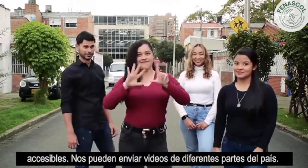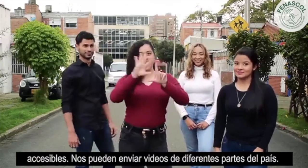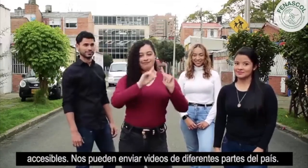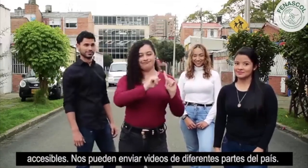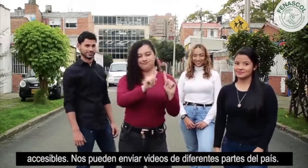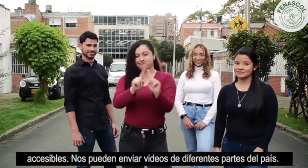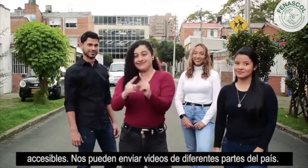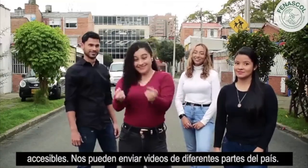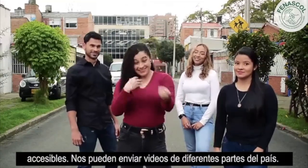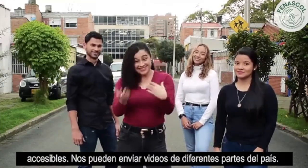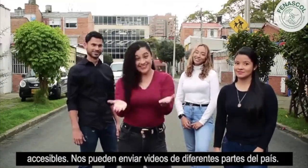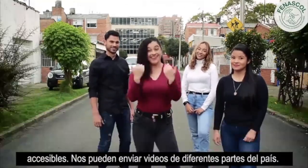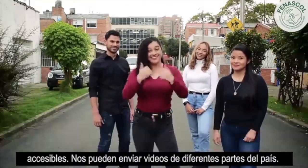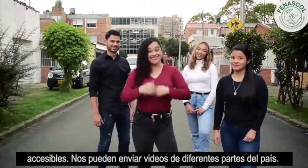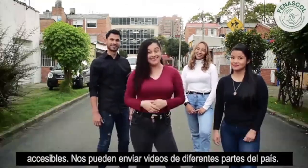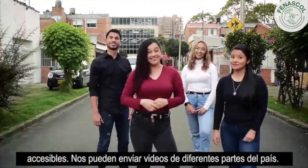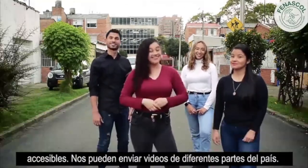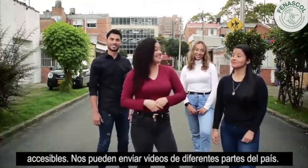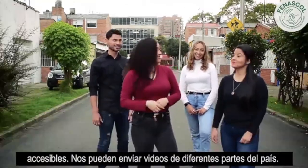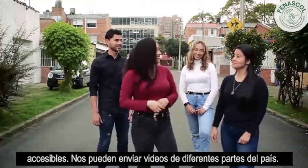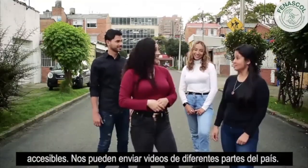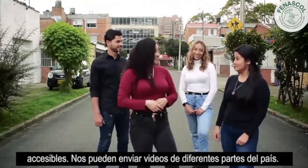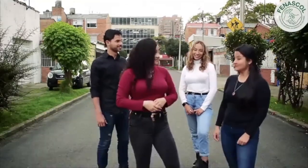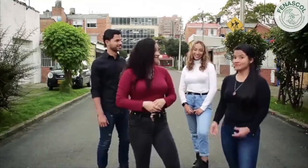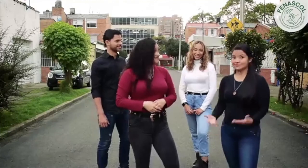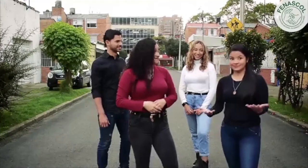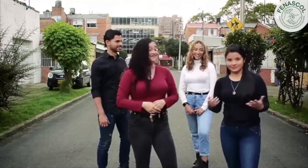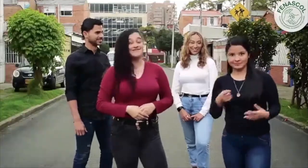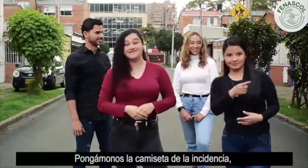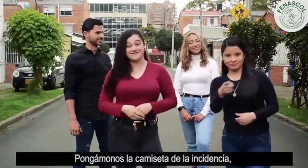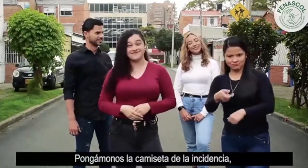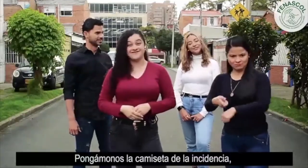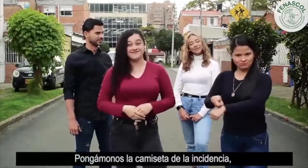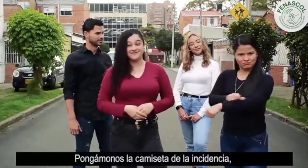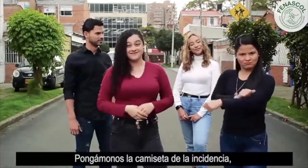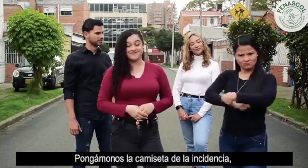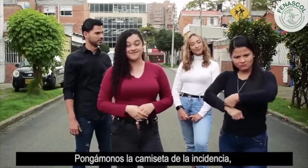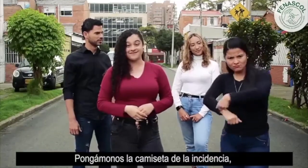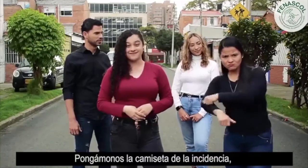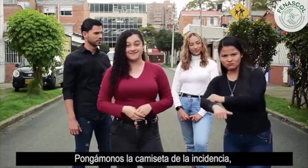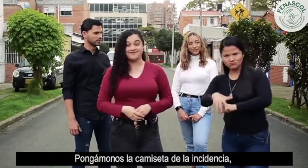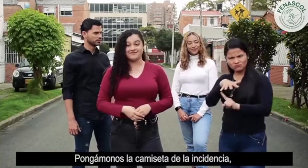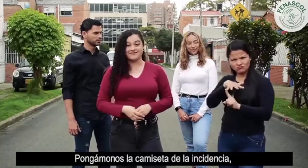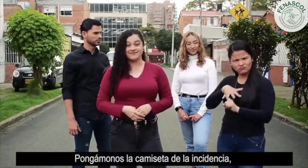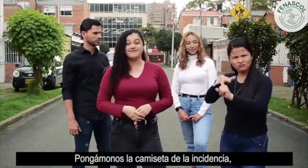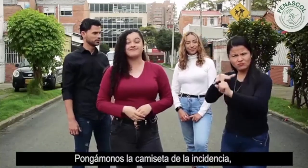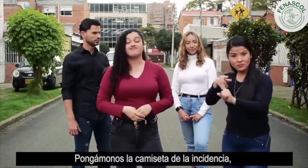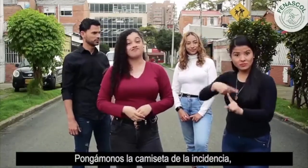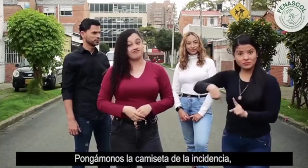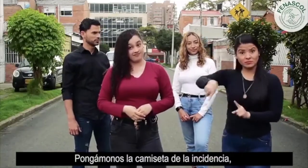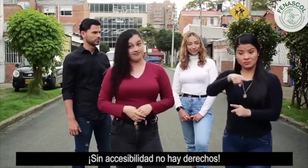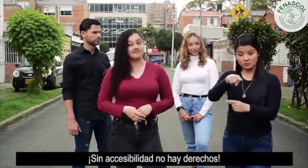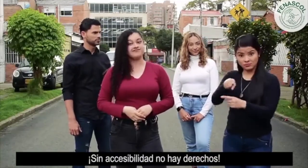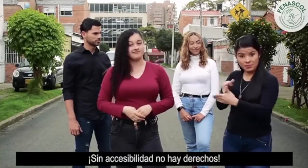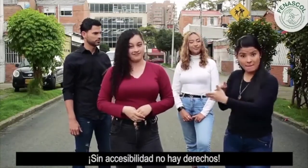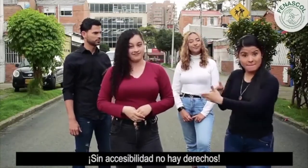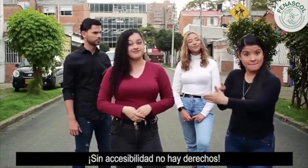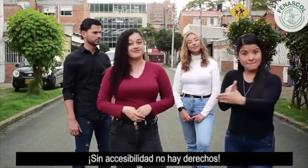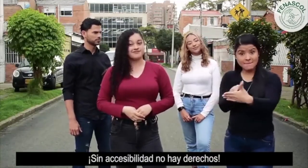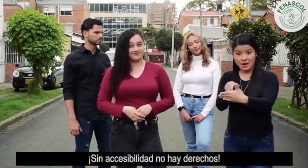enviar videos de diferentes partes del país. Pongámonos la camiseta de la incidencia. Sin accesibilidad